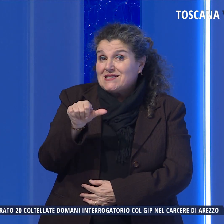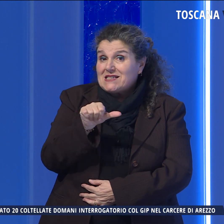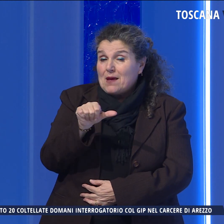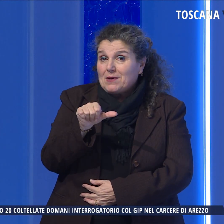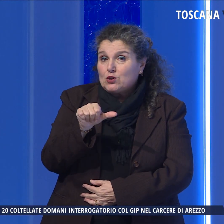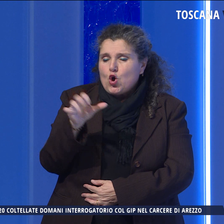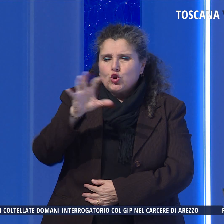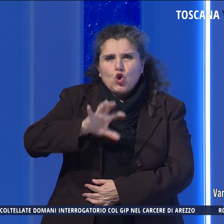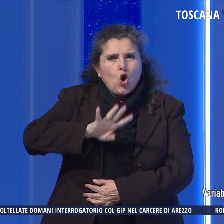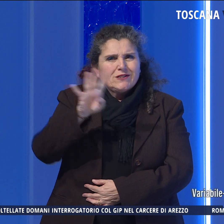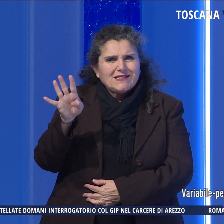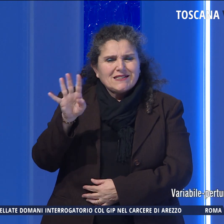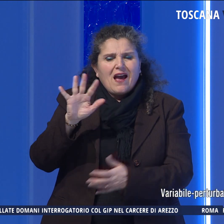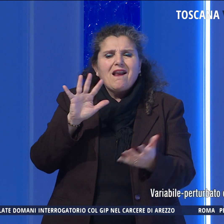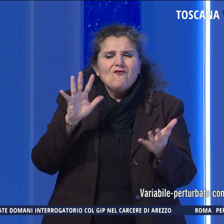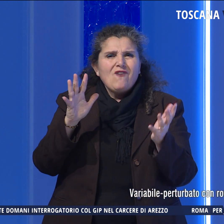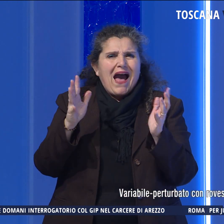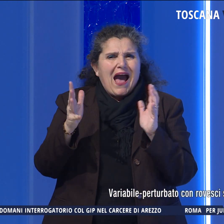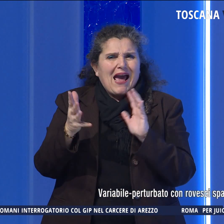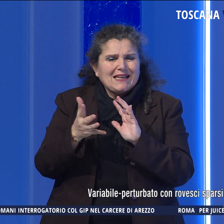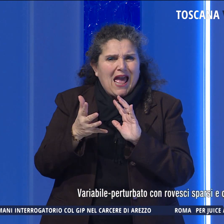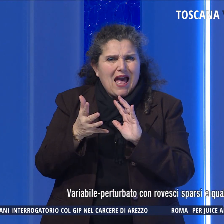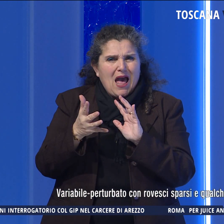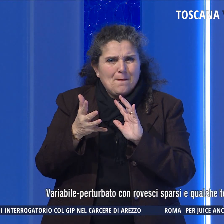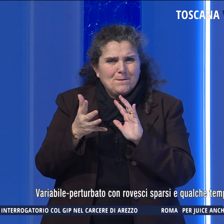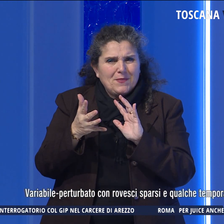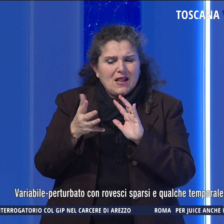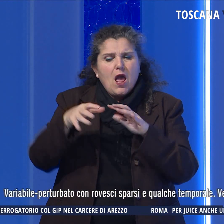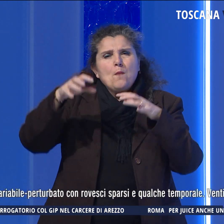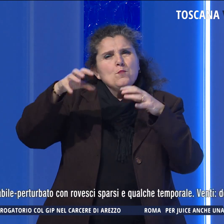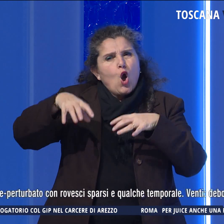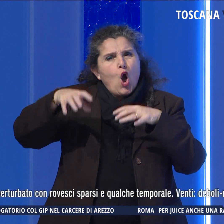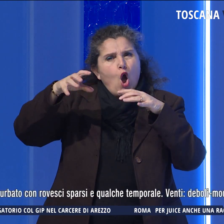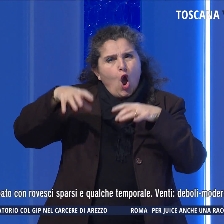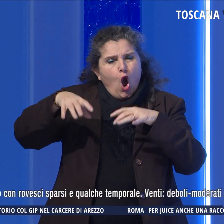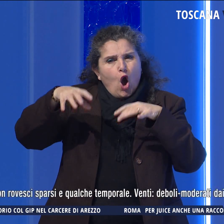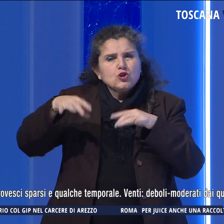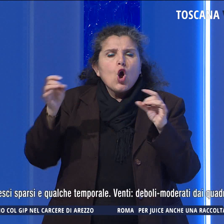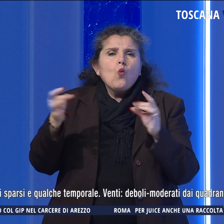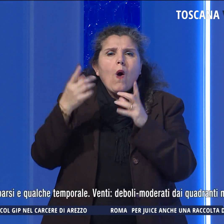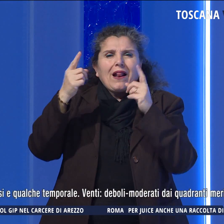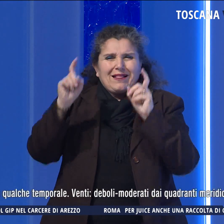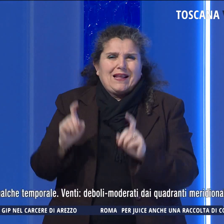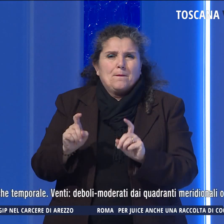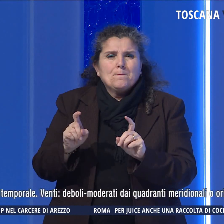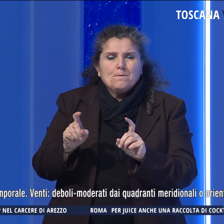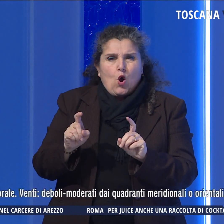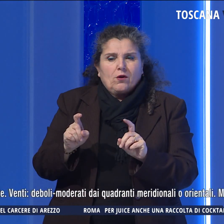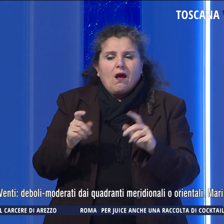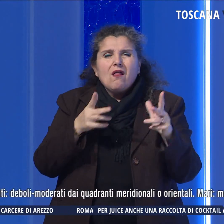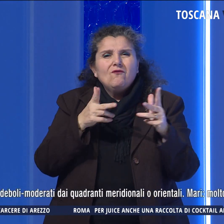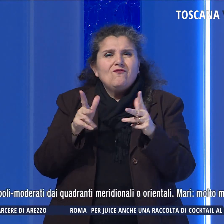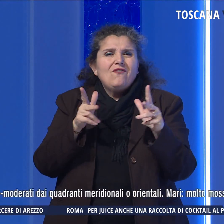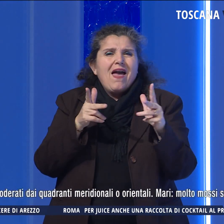Toscana. Tempo variabile, perturbato, con rovesci sparsi e qualche temporale. Venti